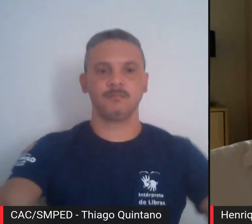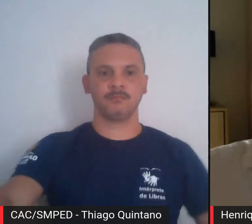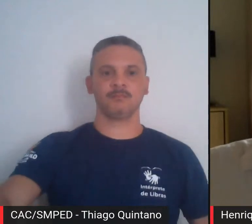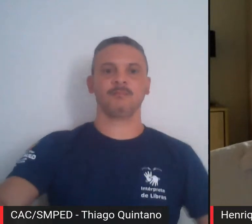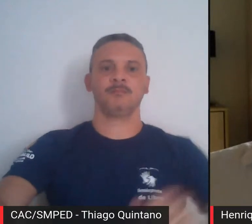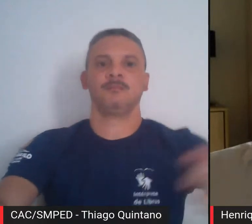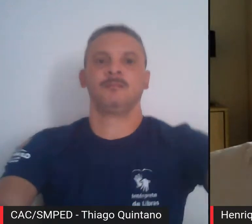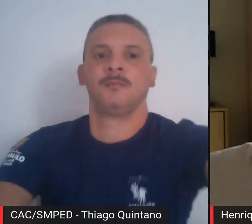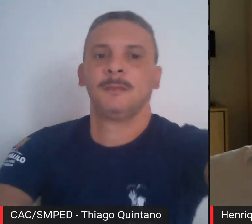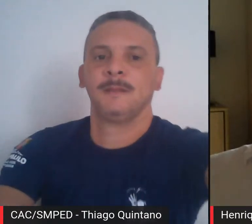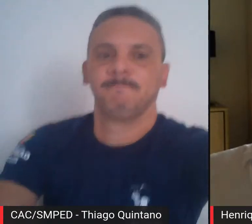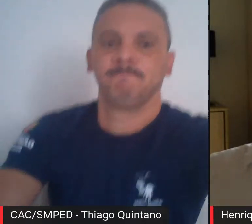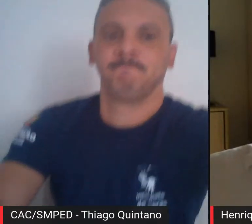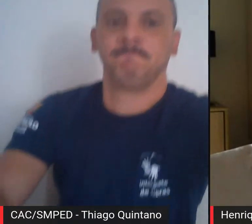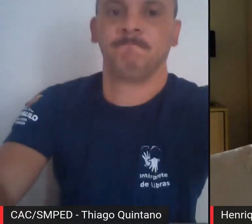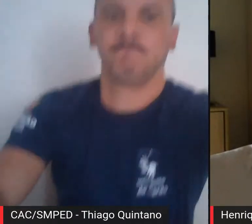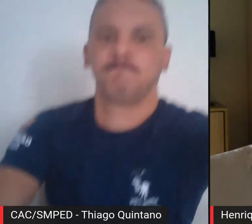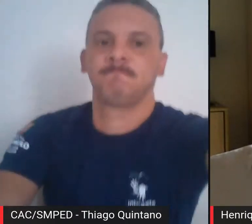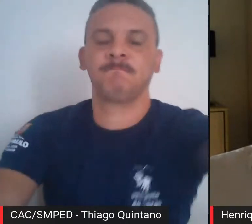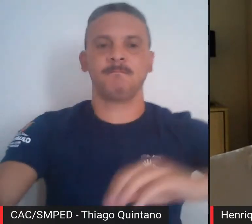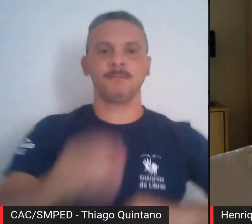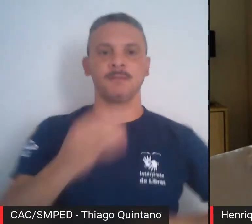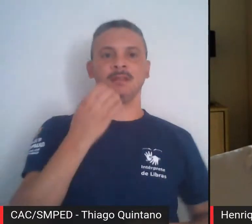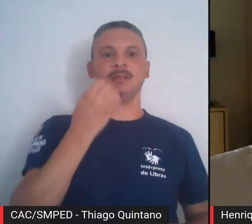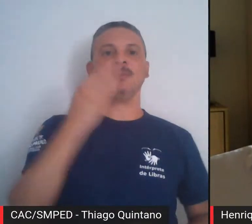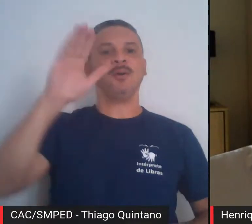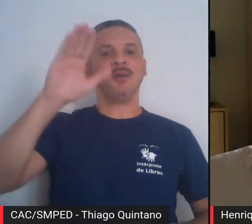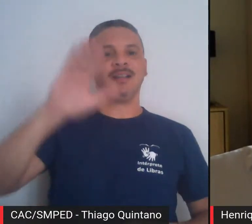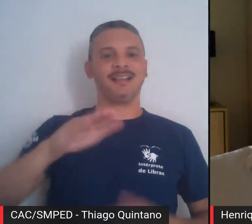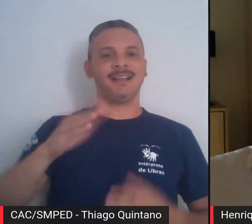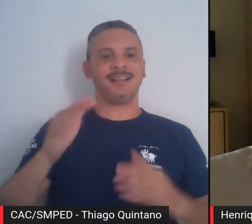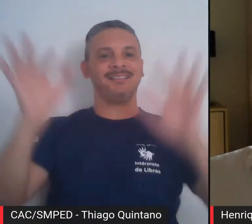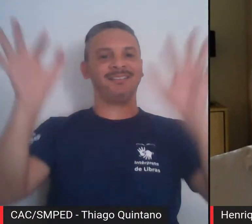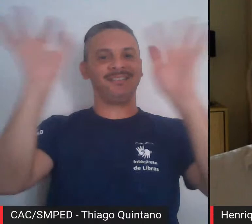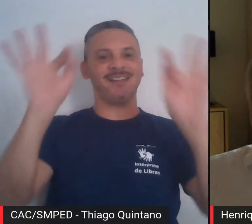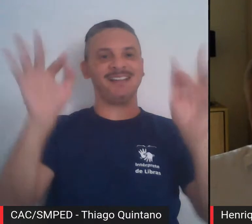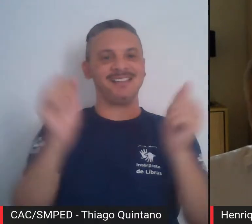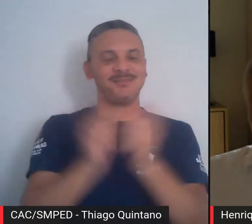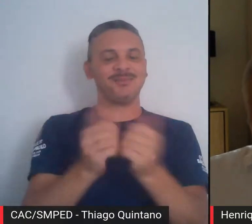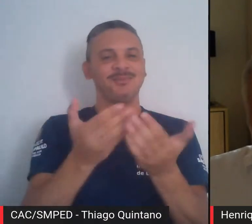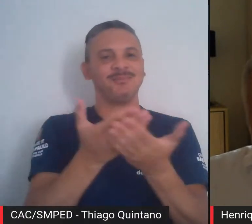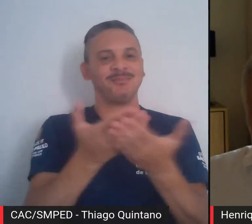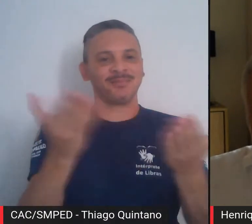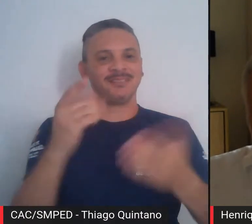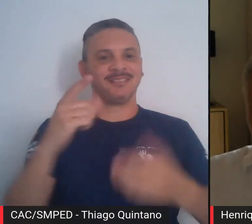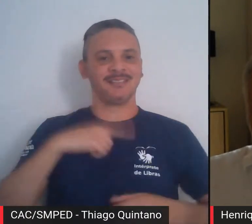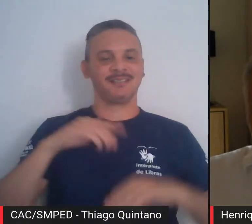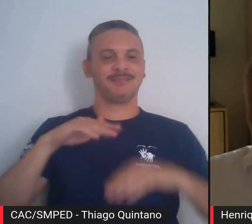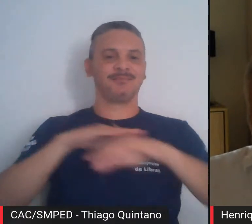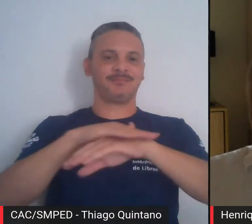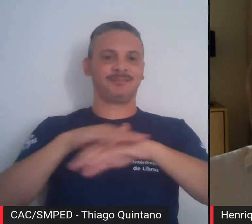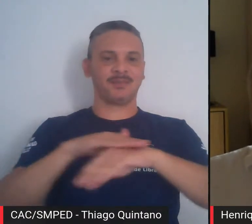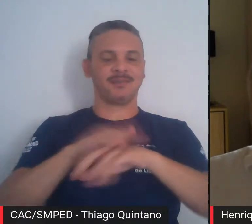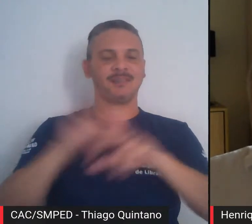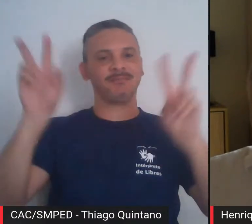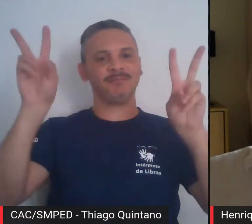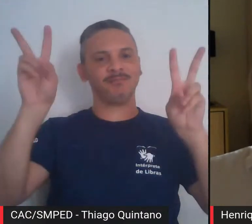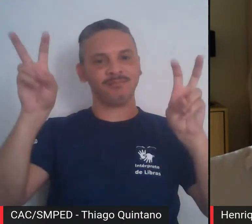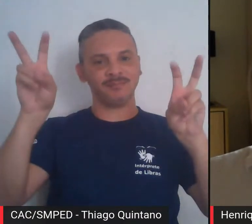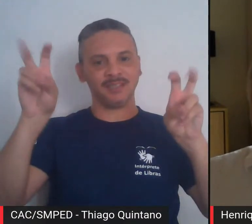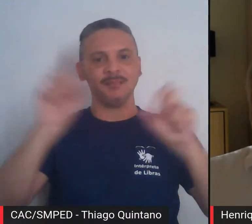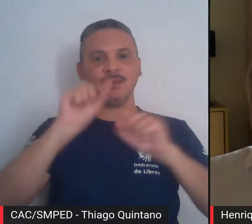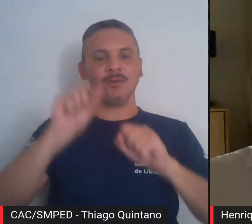Boa tarde. É uma felicidade estar com todos vocês, iniciando a conversa sobre o Pico do